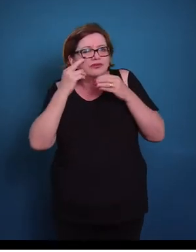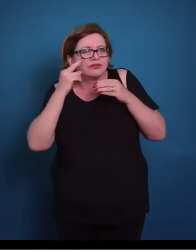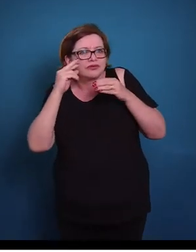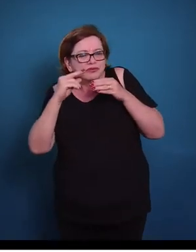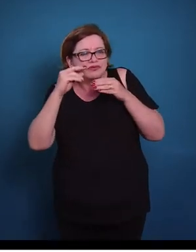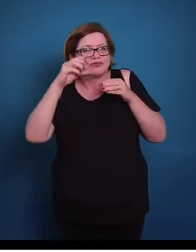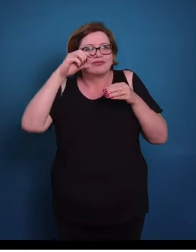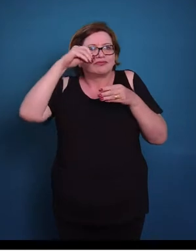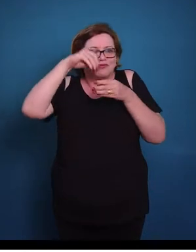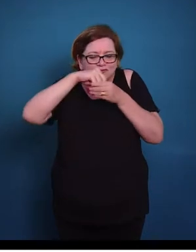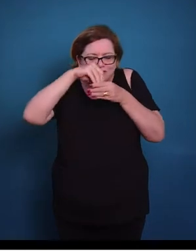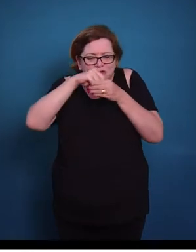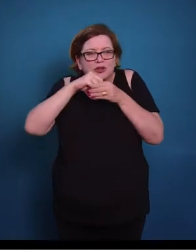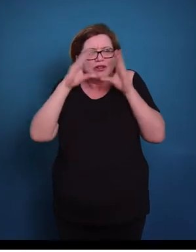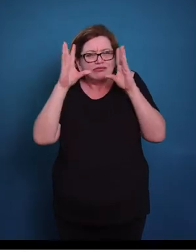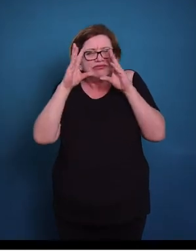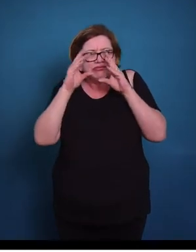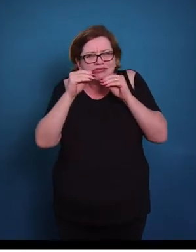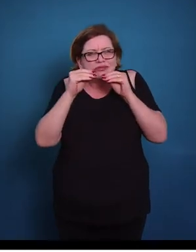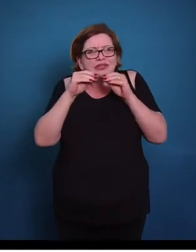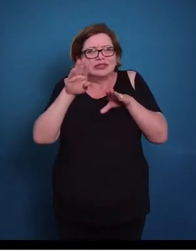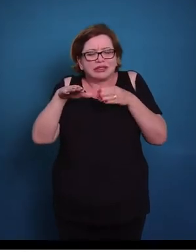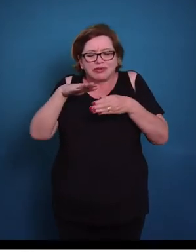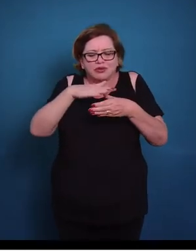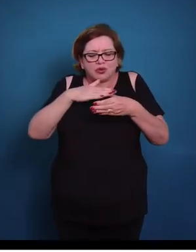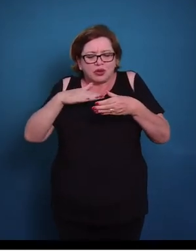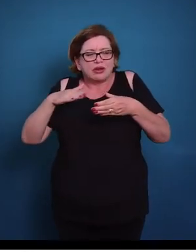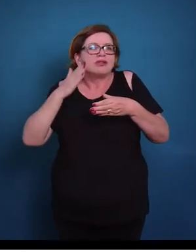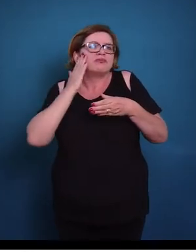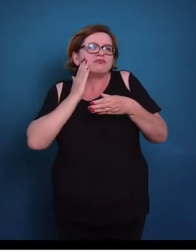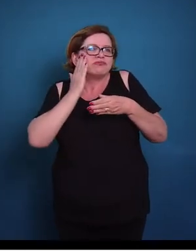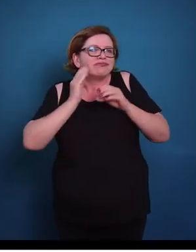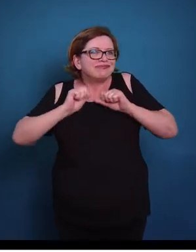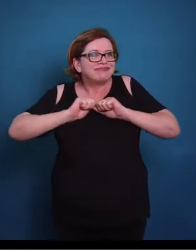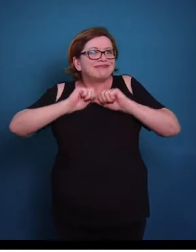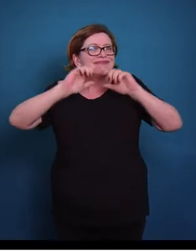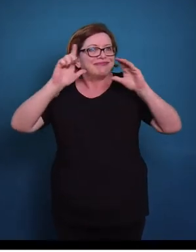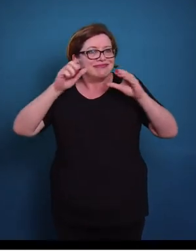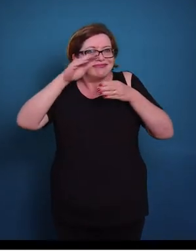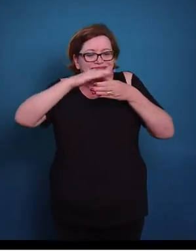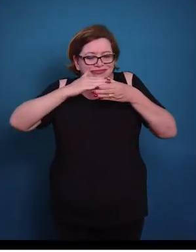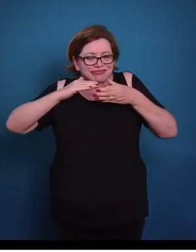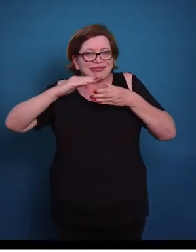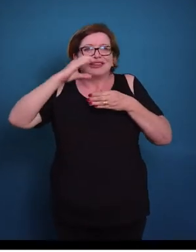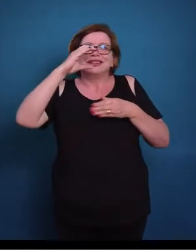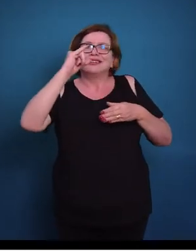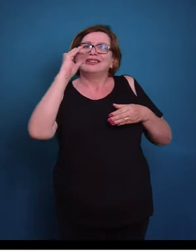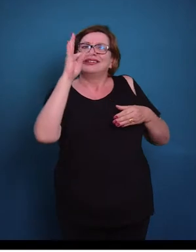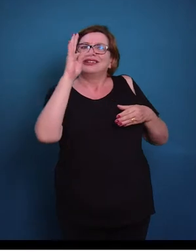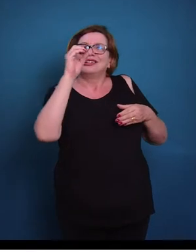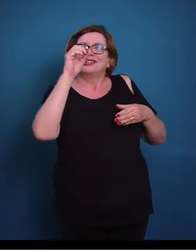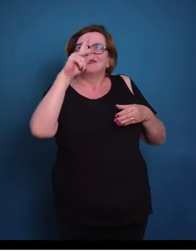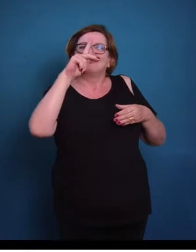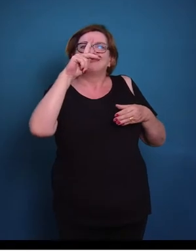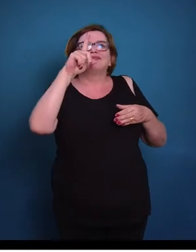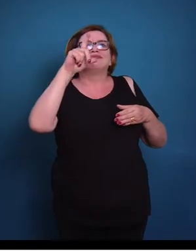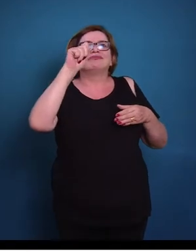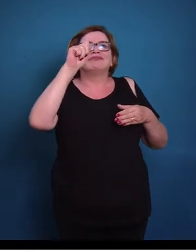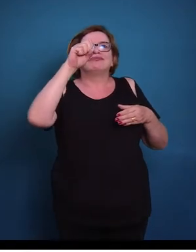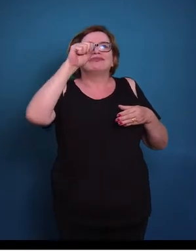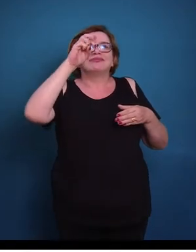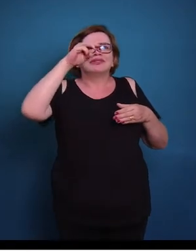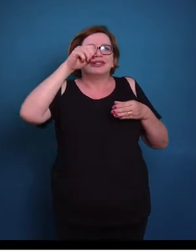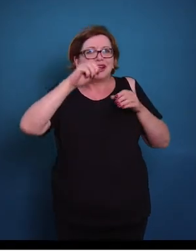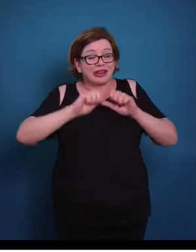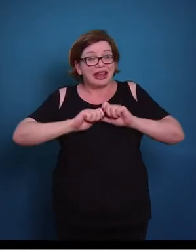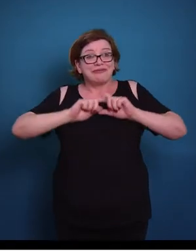células, esses corados mais escuros, e o citoplasma rosinha mais claro. Aqui nós temos uma ampliação desse mesmo tecido em nós podemos ver claramente